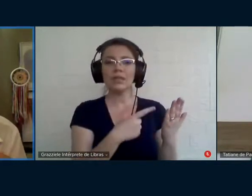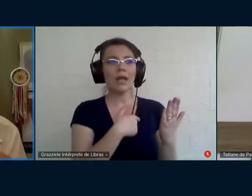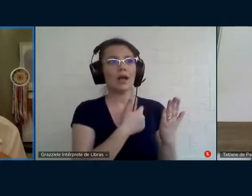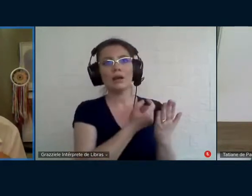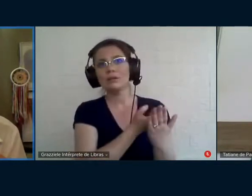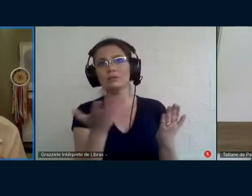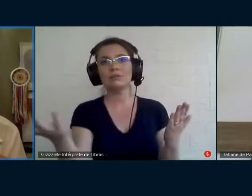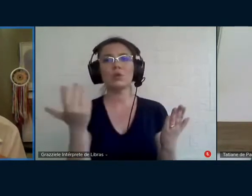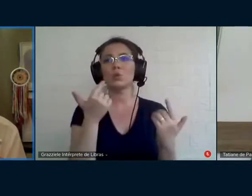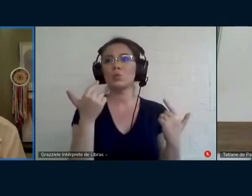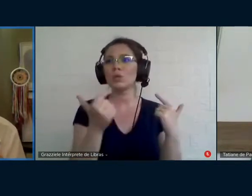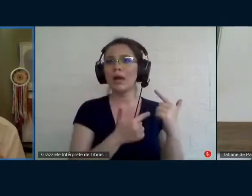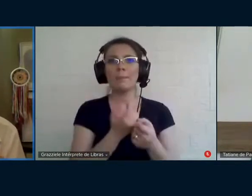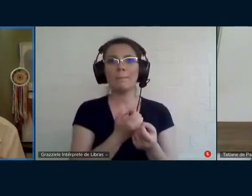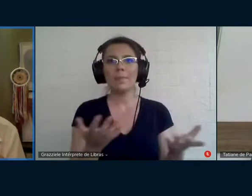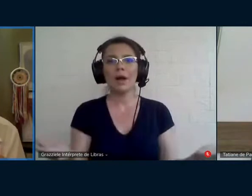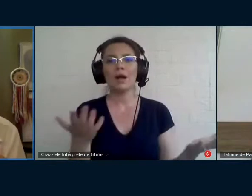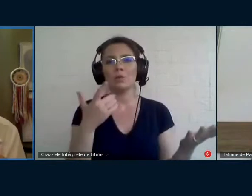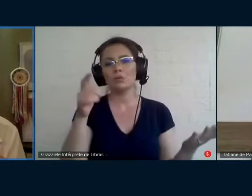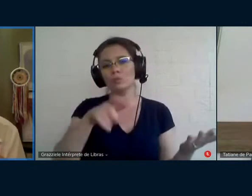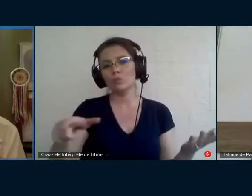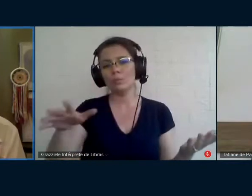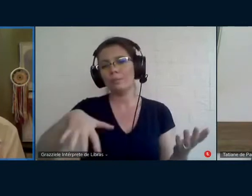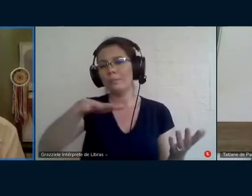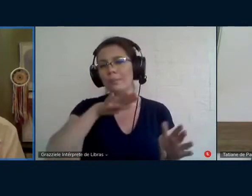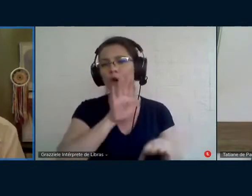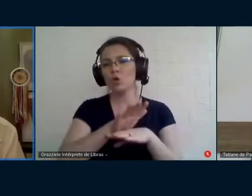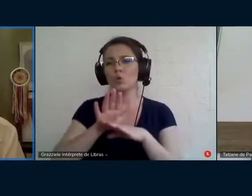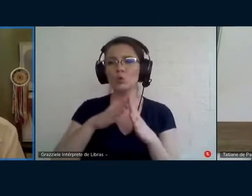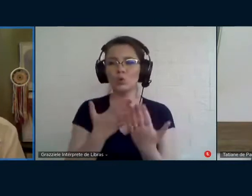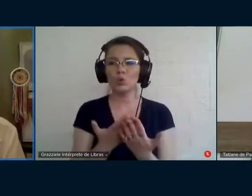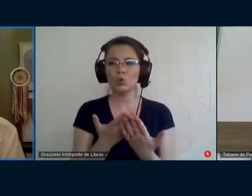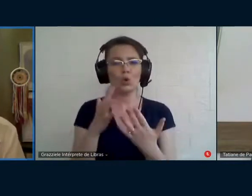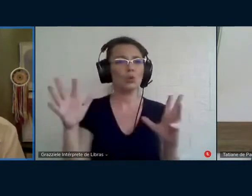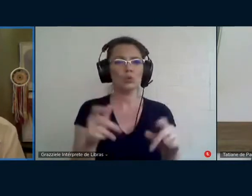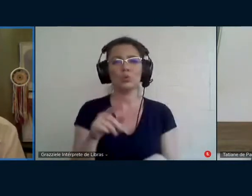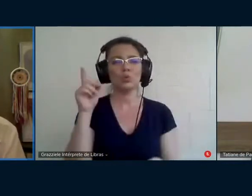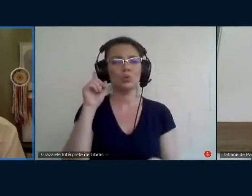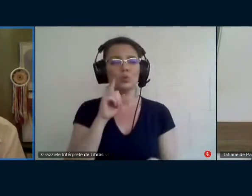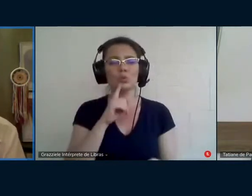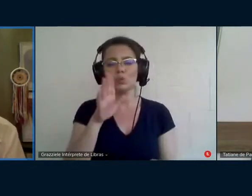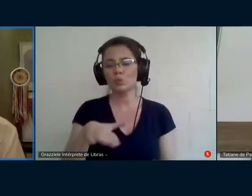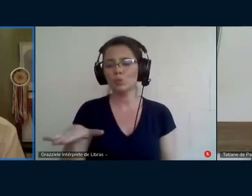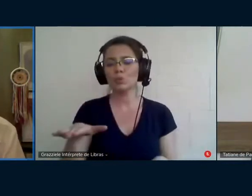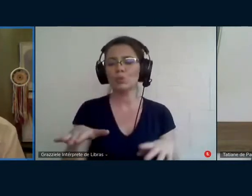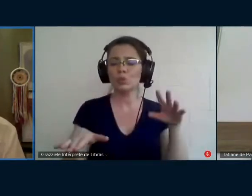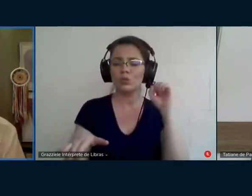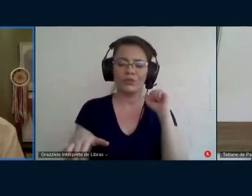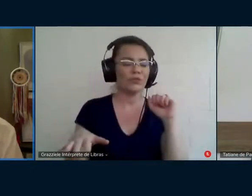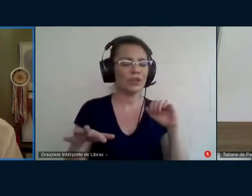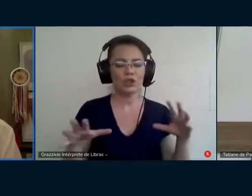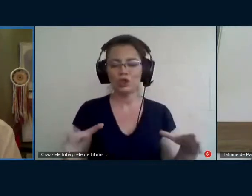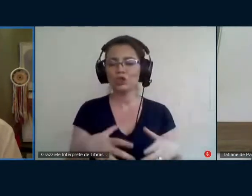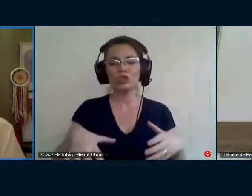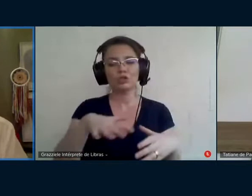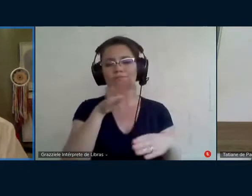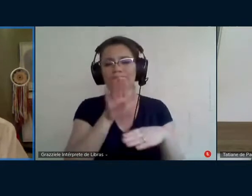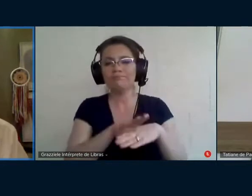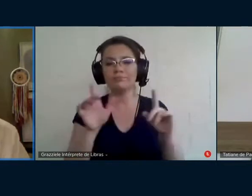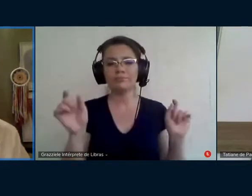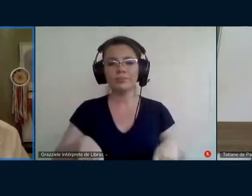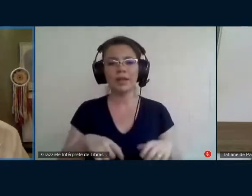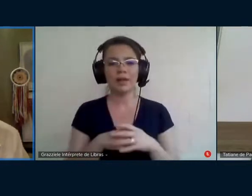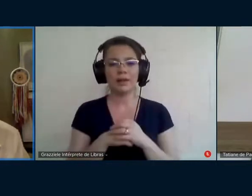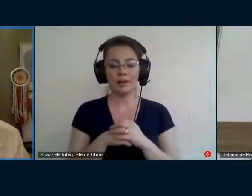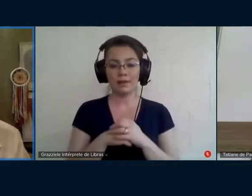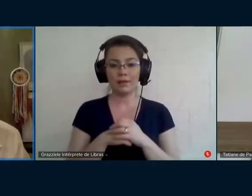educadoras e dos educadores na escola com todas as crianças, com as crianças surdas e com as crianças não surdas. Um